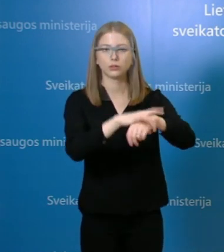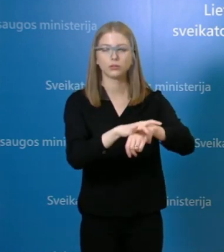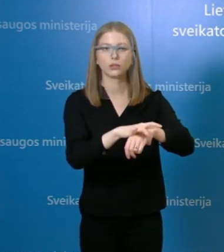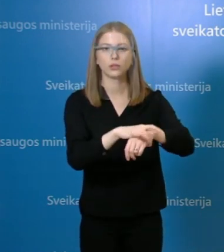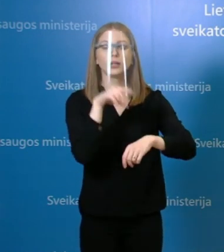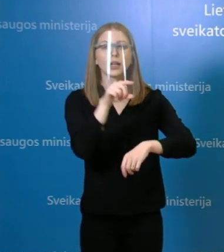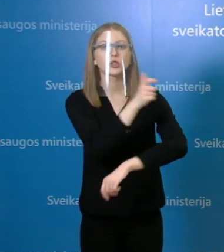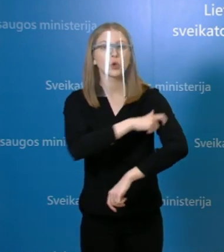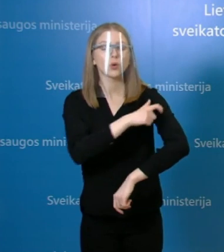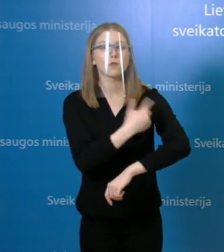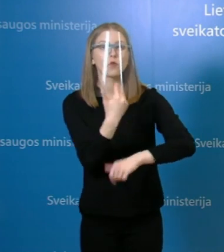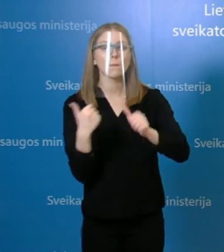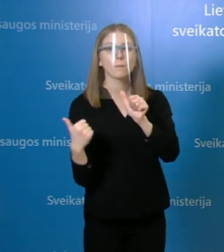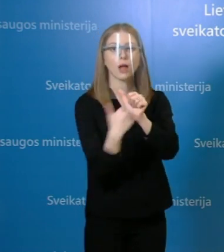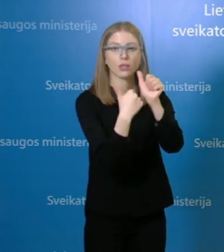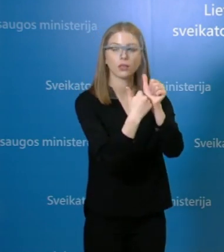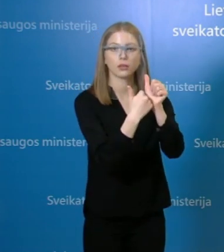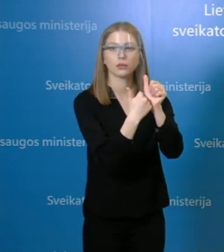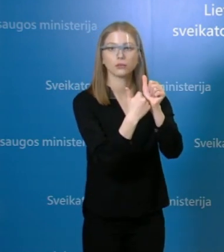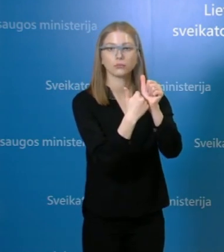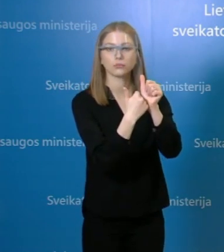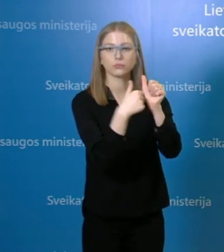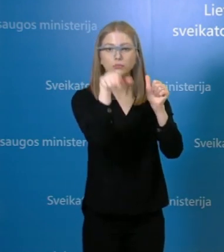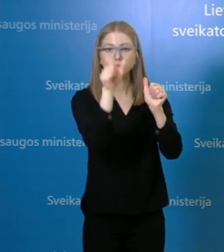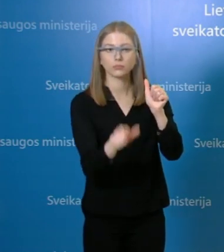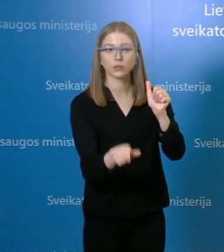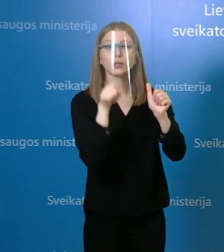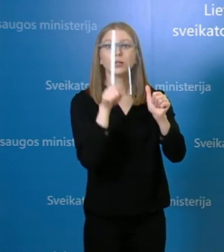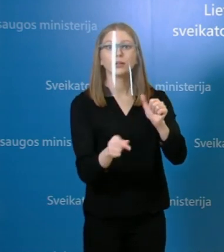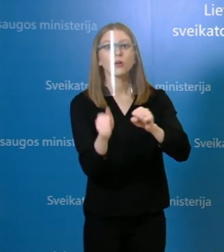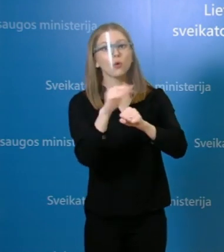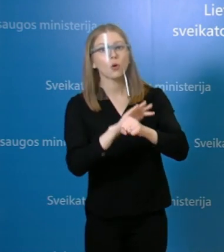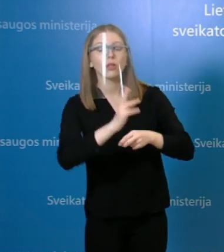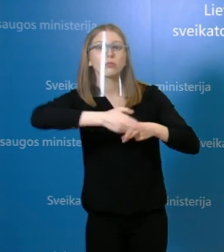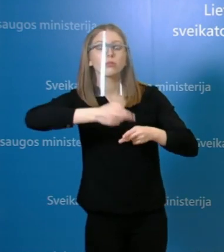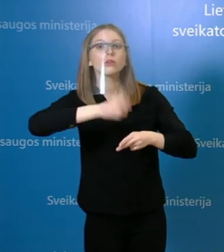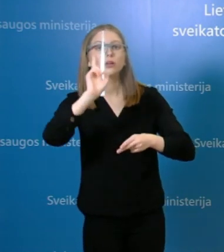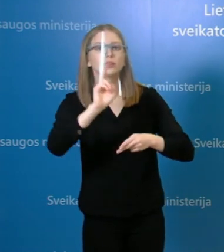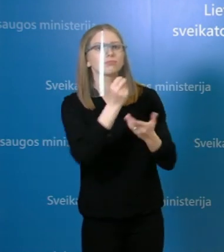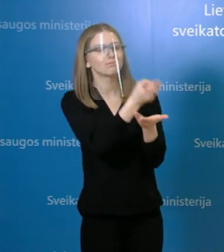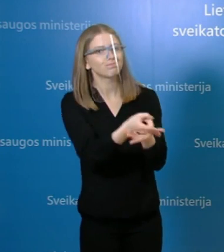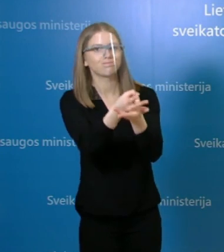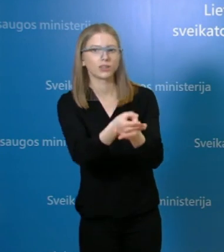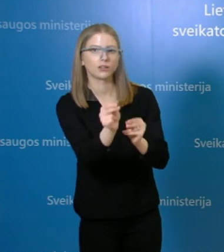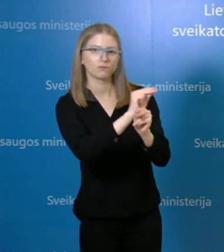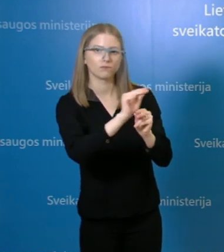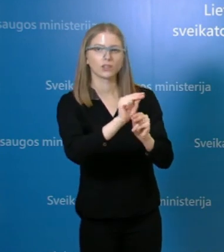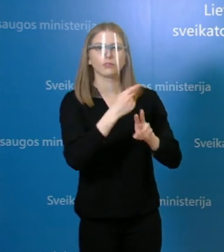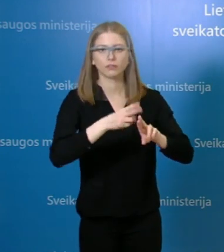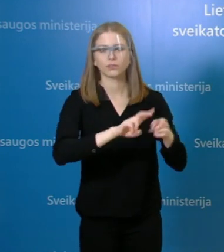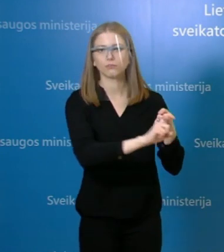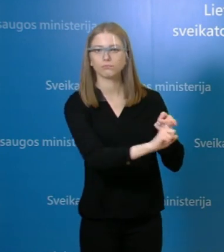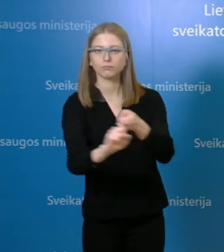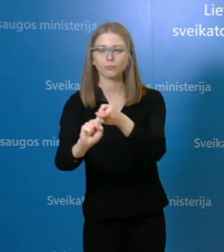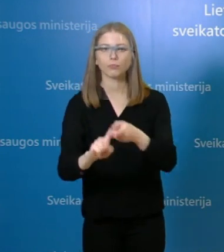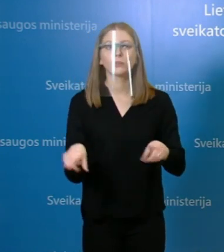slaugytojo padėjai susirgoje, tenais yra gydami asmenis, kuriems yra patvirtinta COVID-19 ligą. Taip pat gavome iš Vilniaus miesto